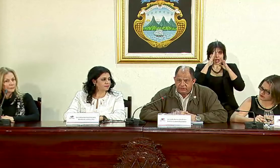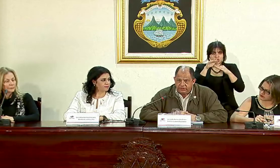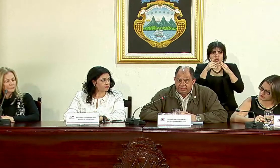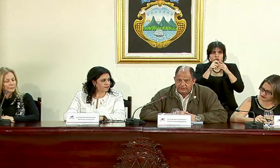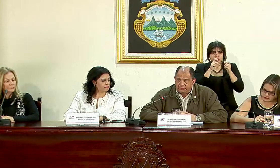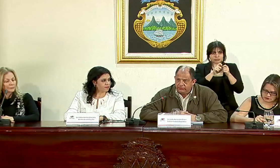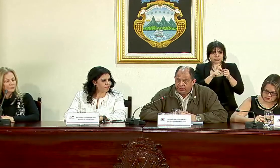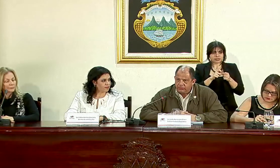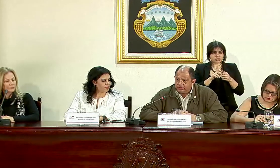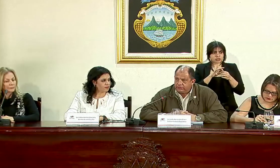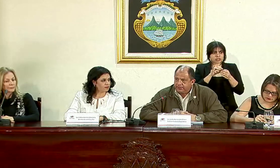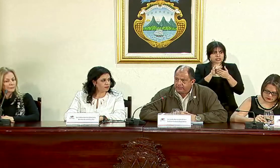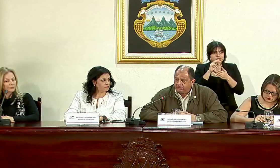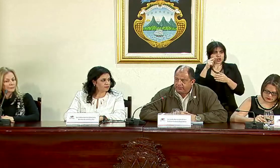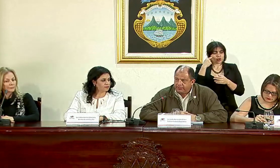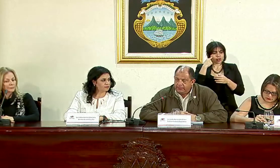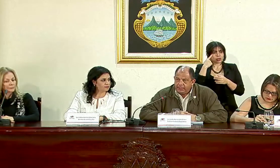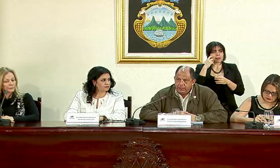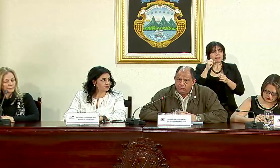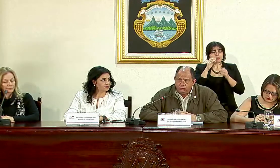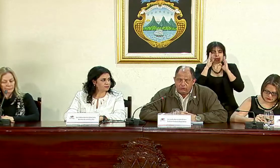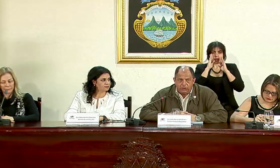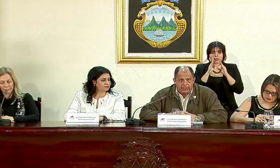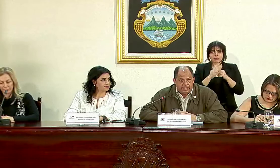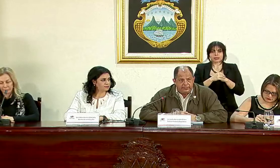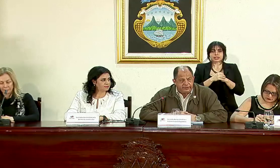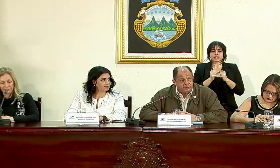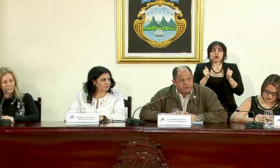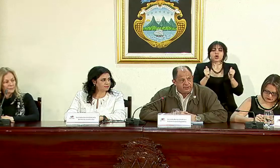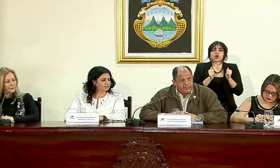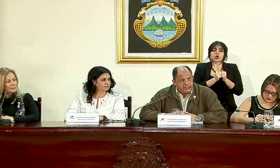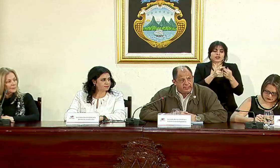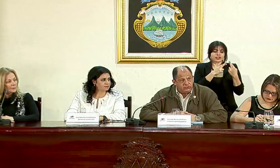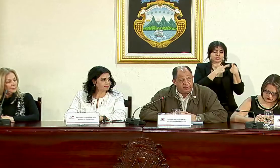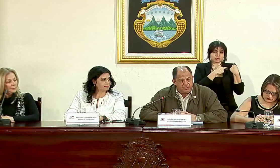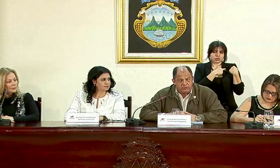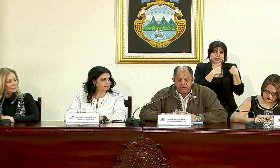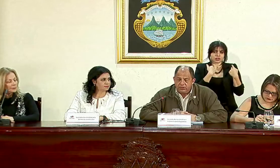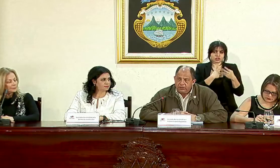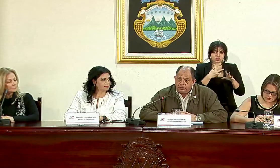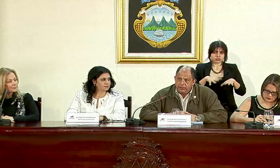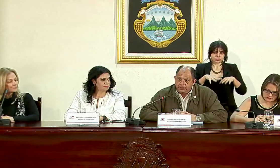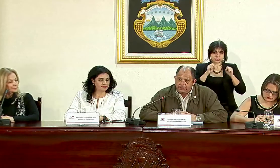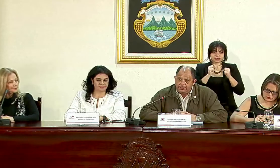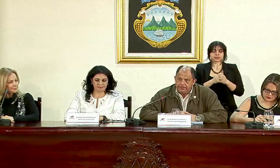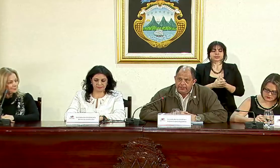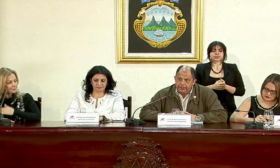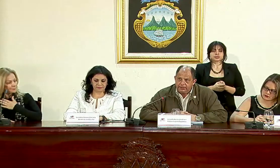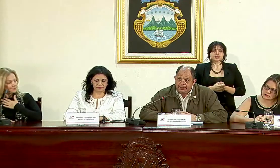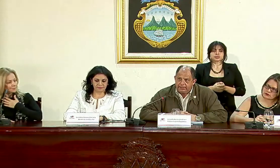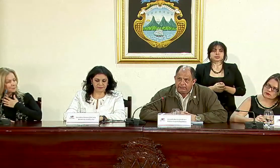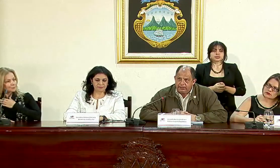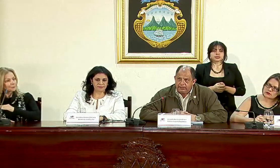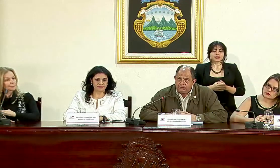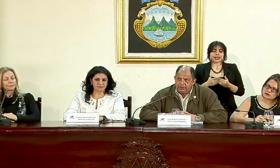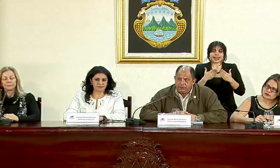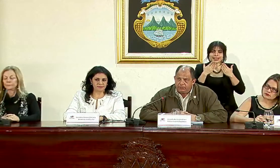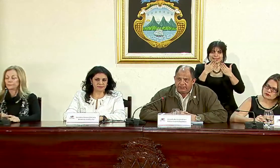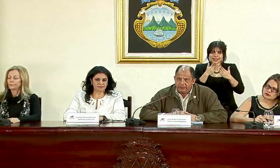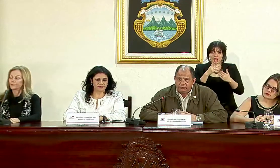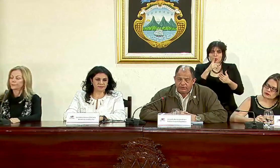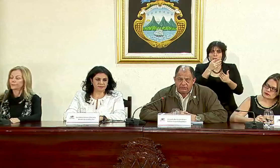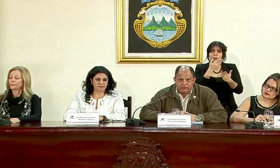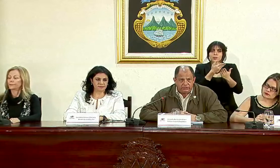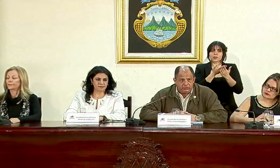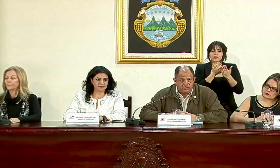especificaciones de ese gobierno estas para cumplir con la responsabilidad que asumimos de dar una